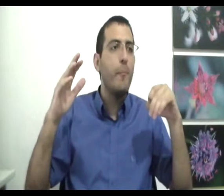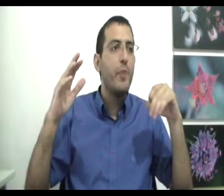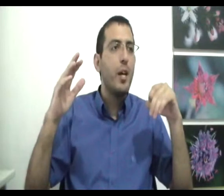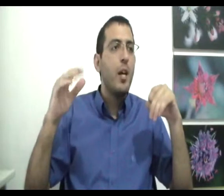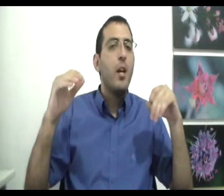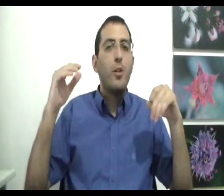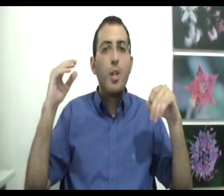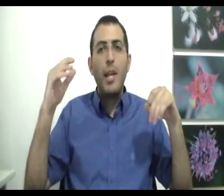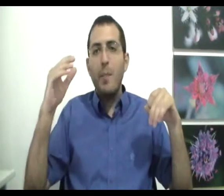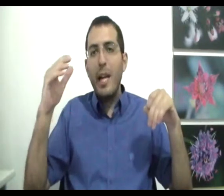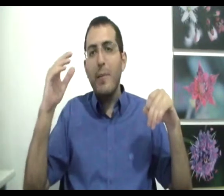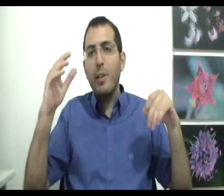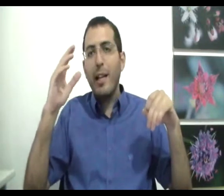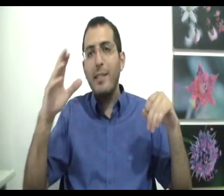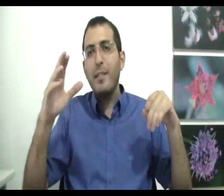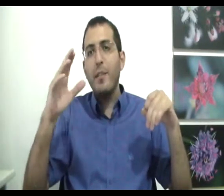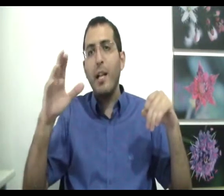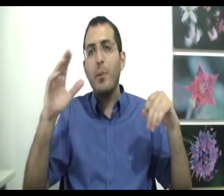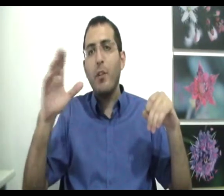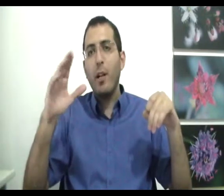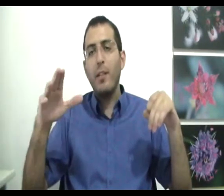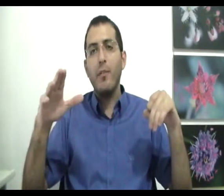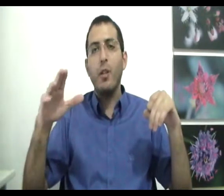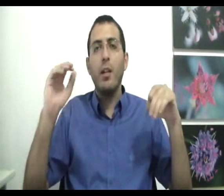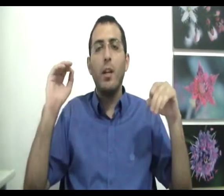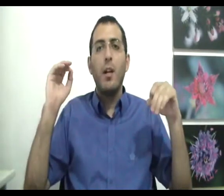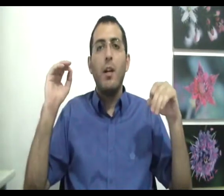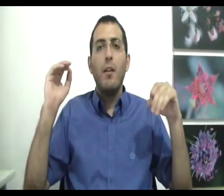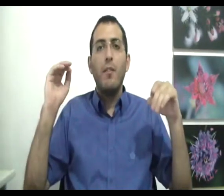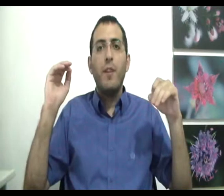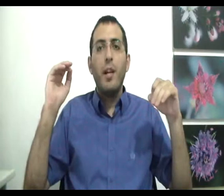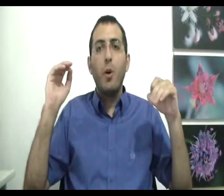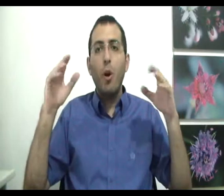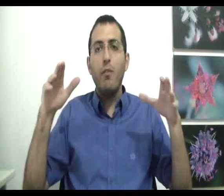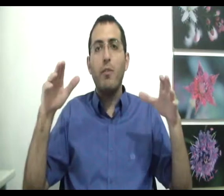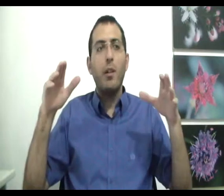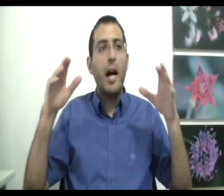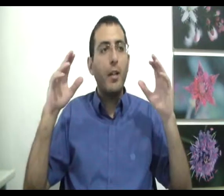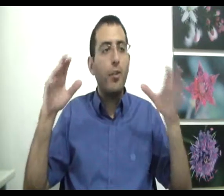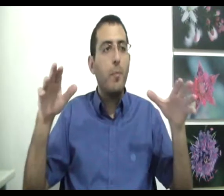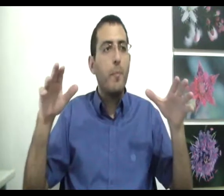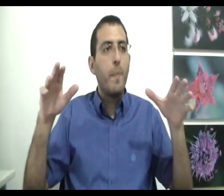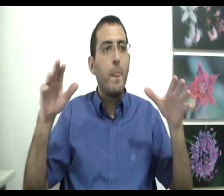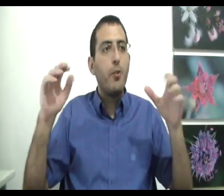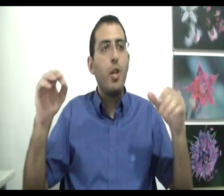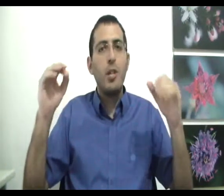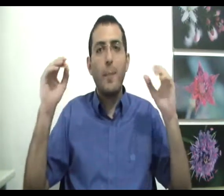שאם יהיה להם יותר כסף יהיה להם יותר שקט נפשי ורוב האנשים שיש להם